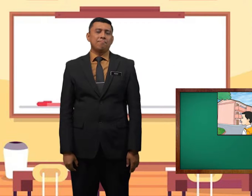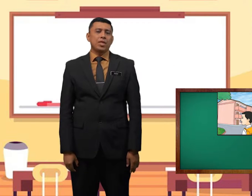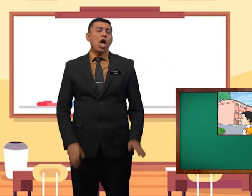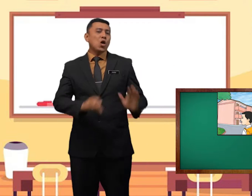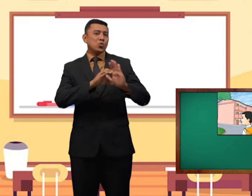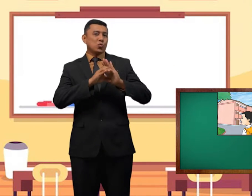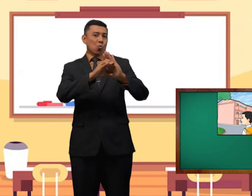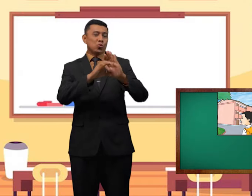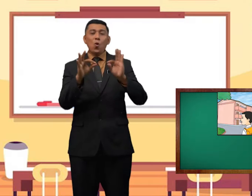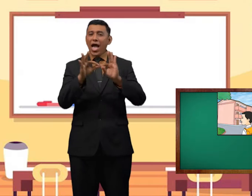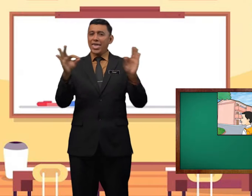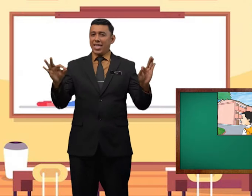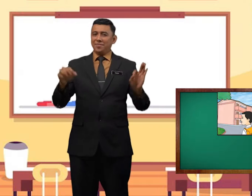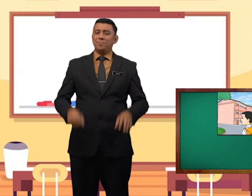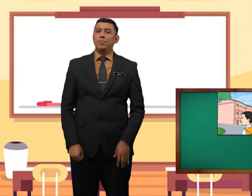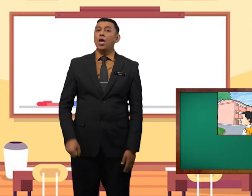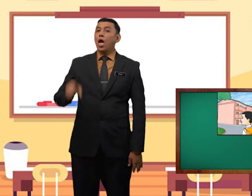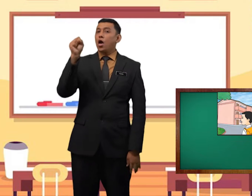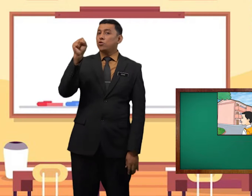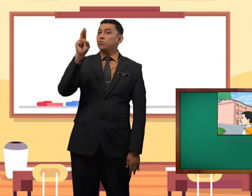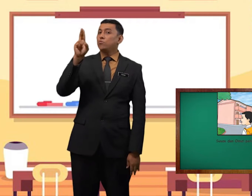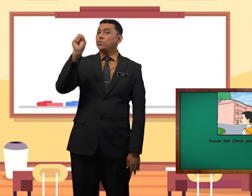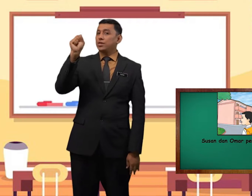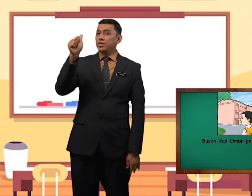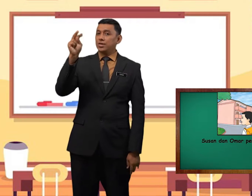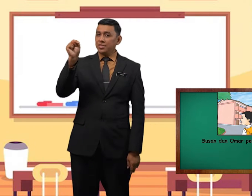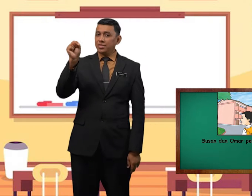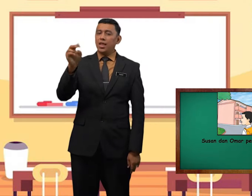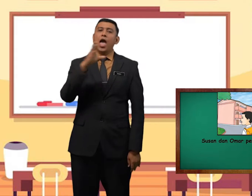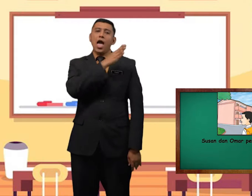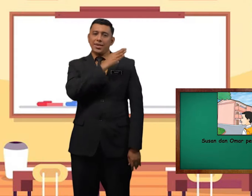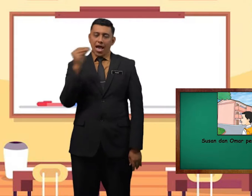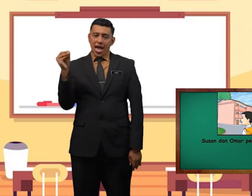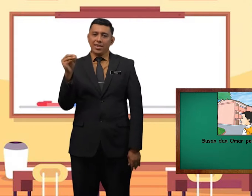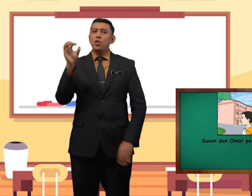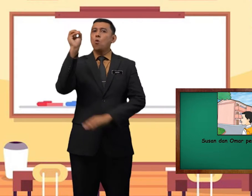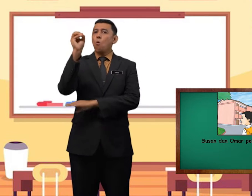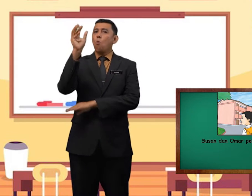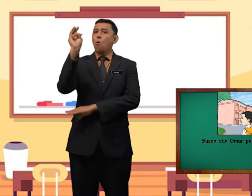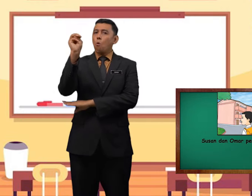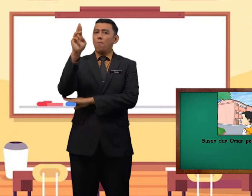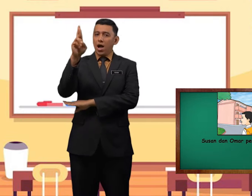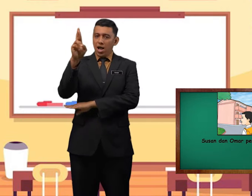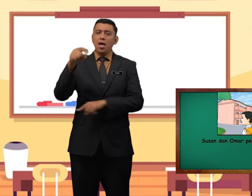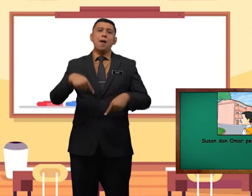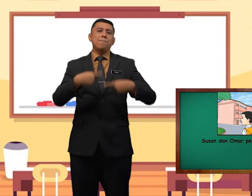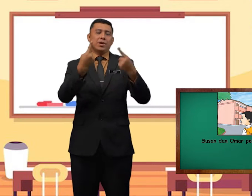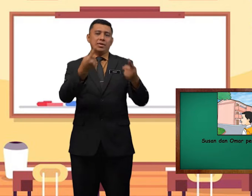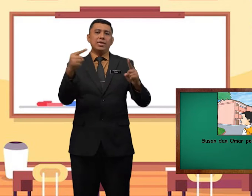contoh ayat Susan dan Omar pergi